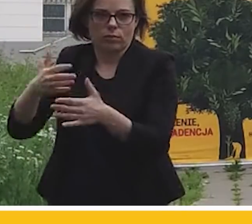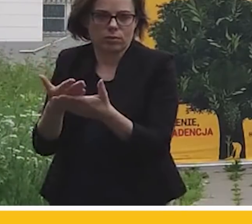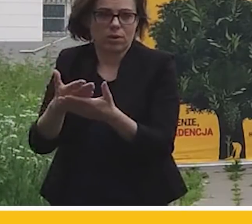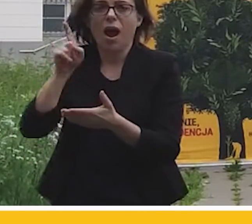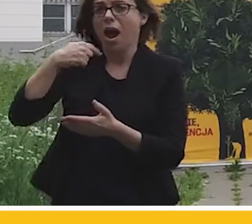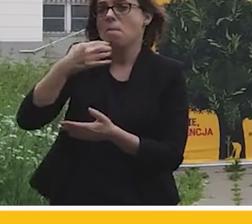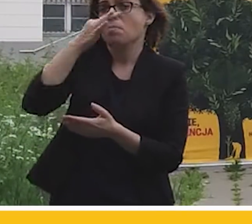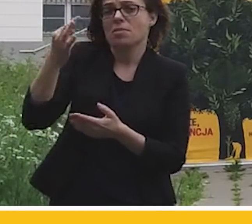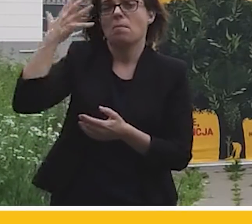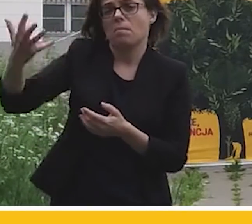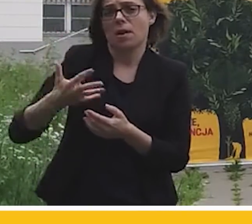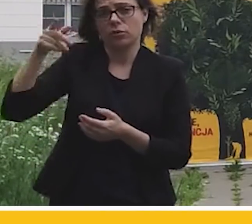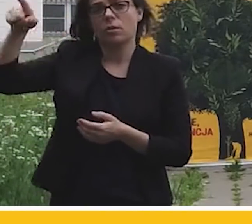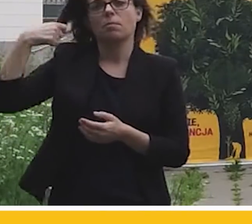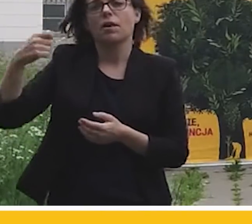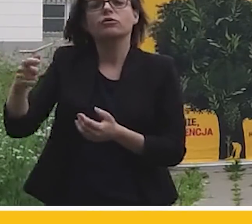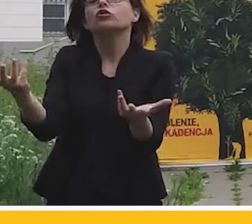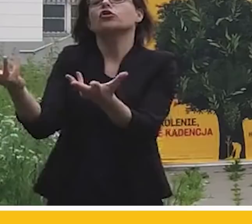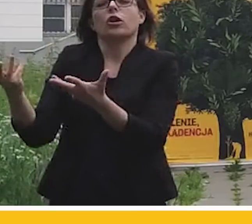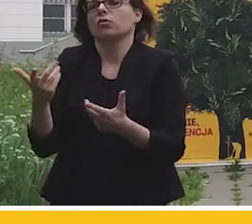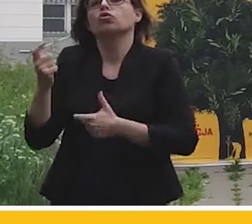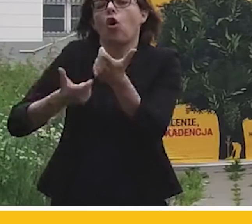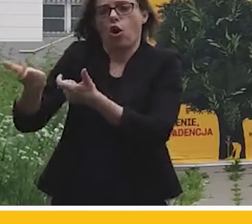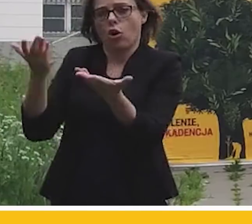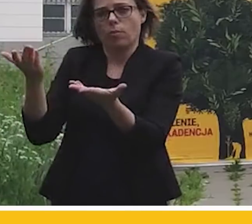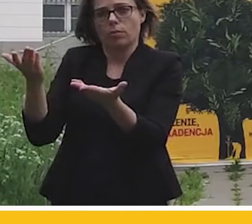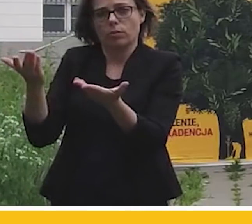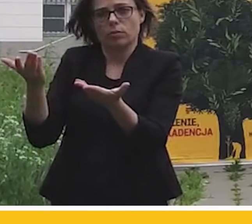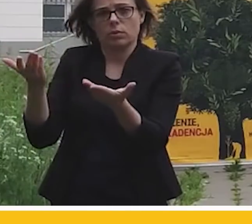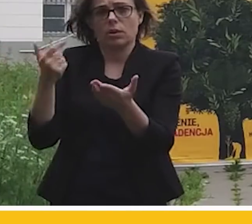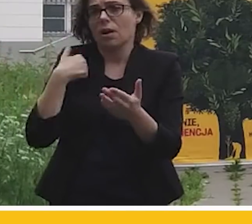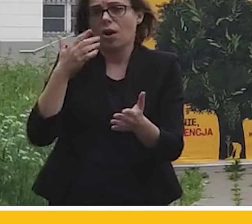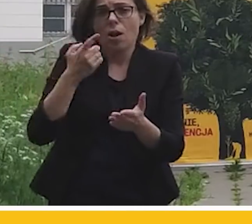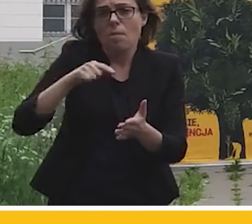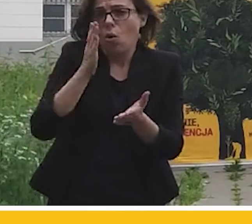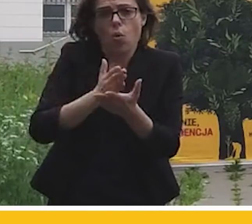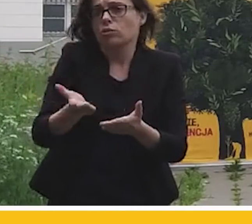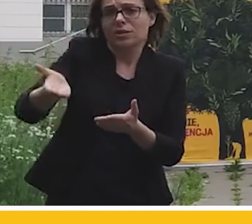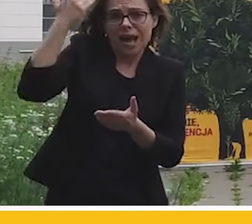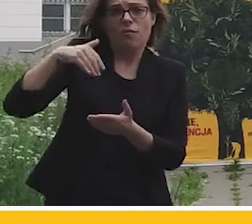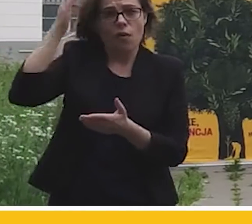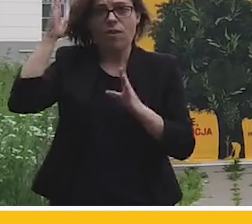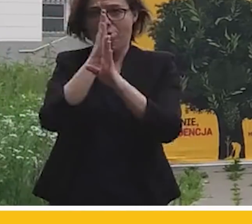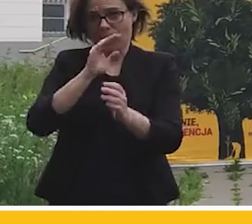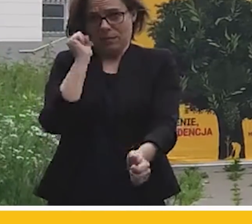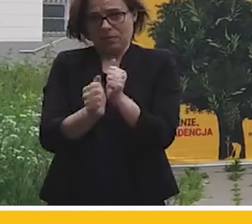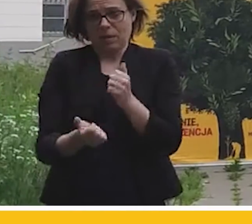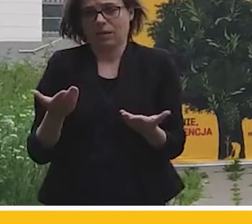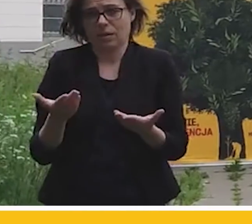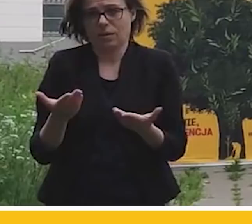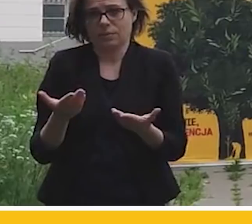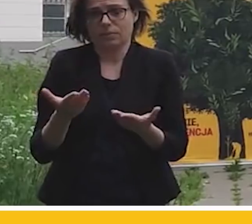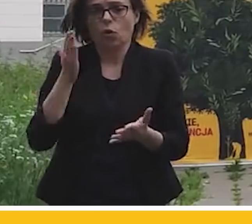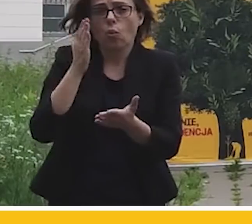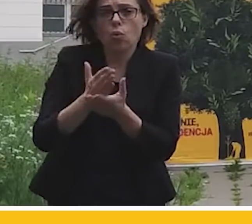przez 5 lat swojej prezydentury, podczas kiedy wiedzieliśmy od dawna, że mamy zmianę klimatyczną, podczas kiedy